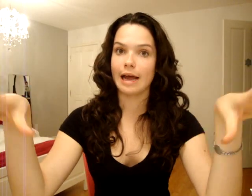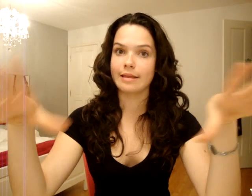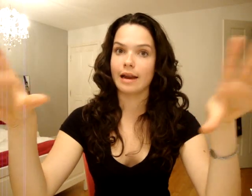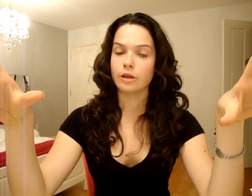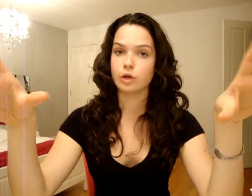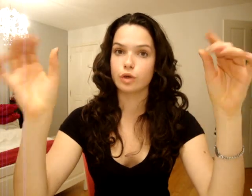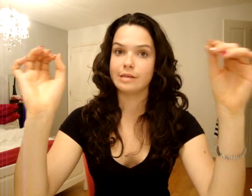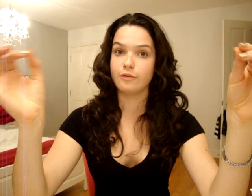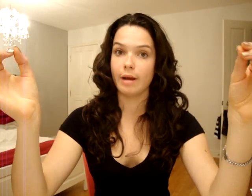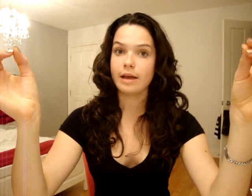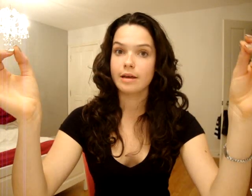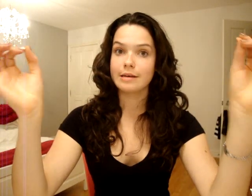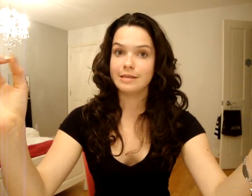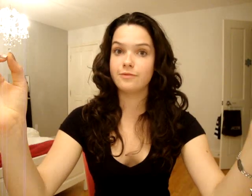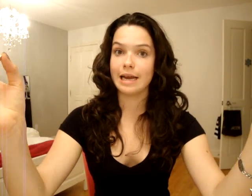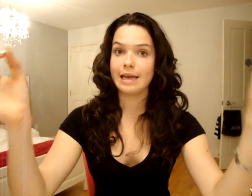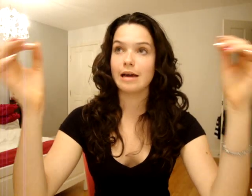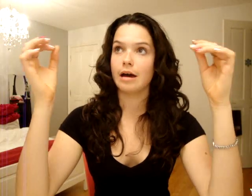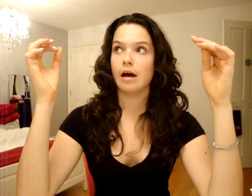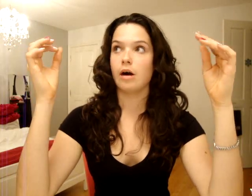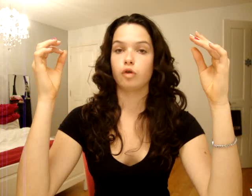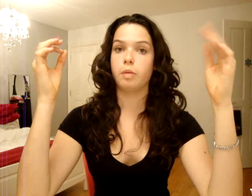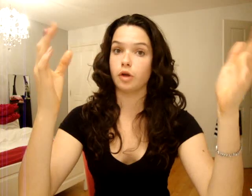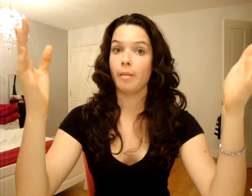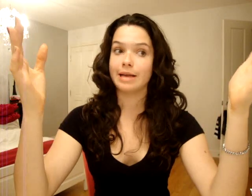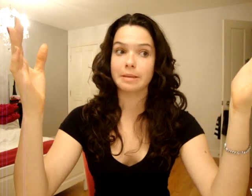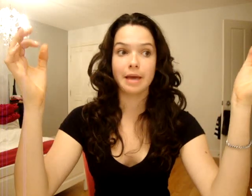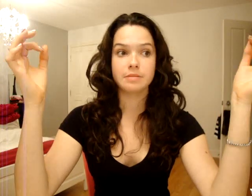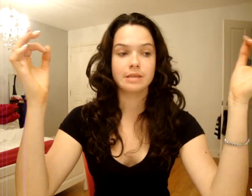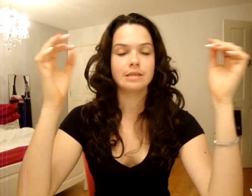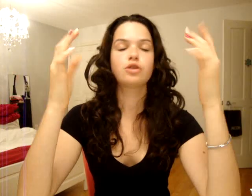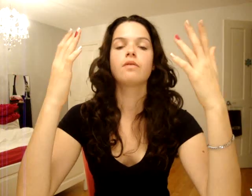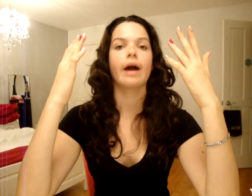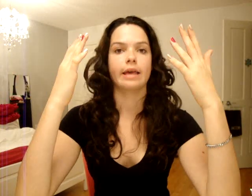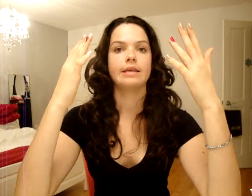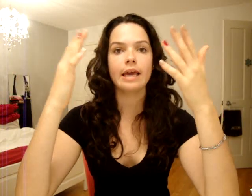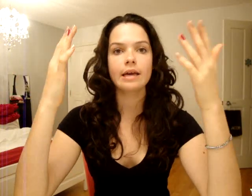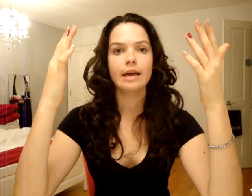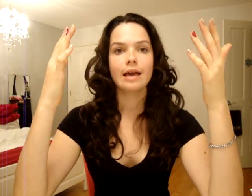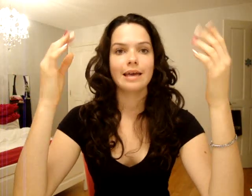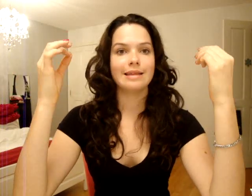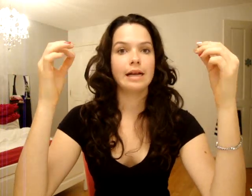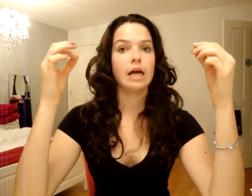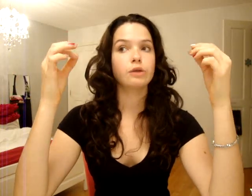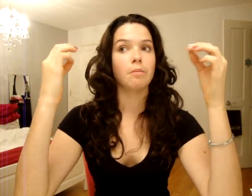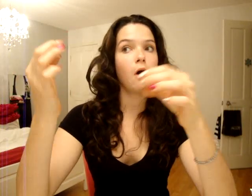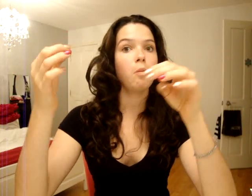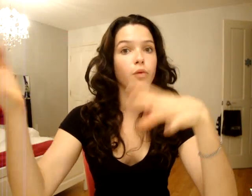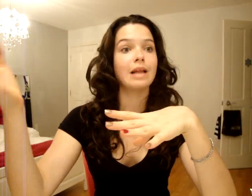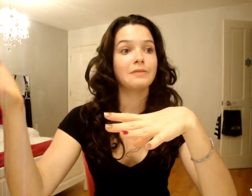l'heure de jeu, s'il vous plaît. Si vous voulez y ô pas ton masque, même si tu vois rien. Déclare-toi mort plutôt que de l'enlever